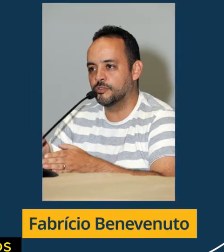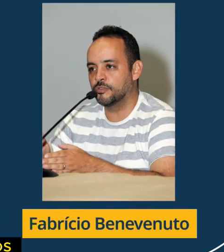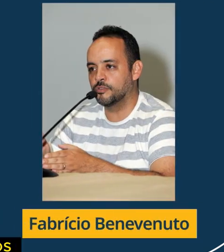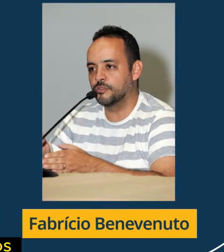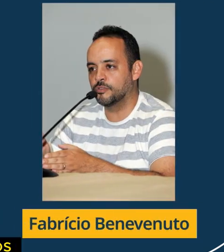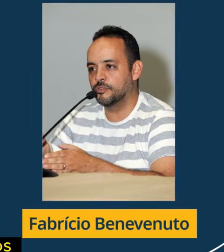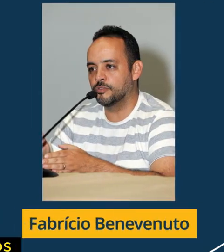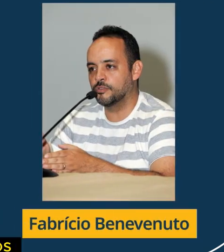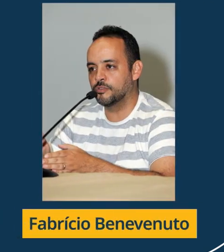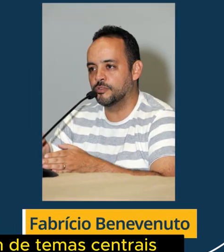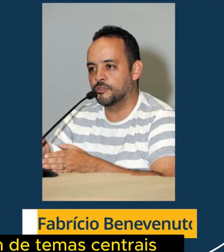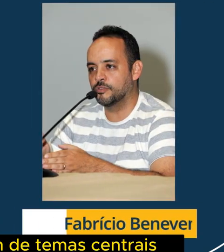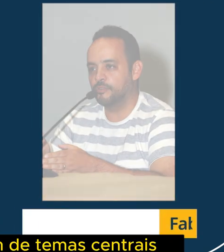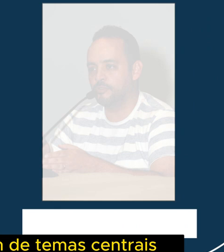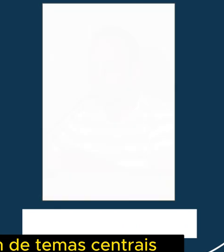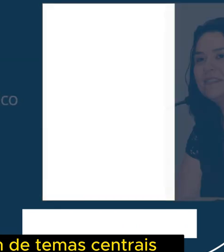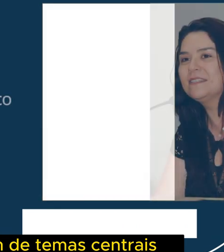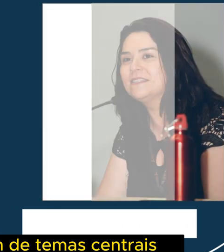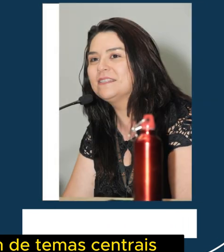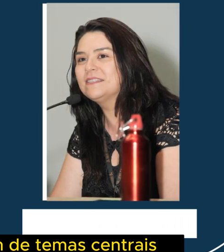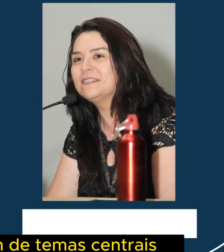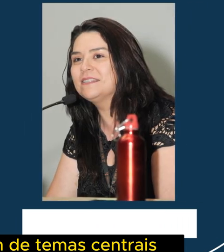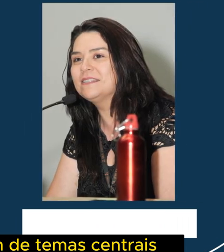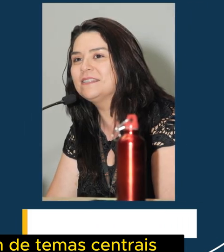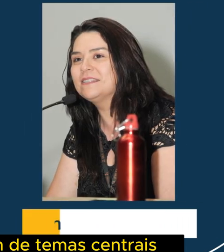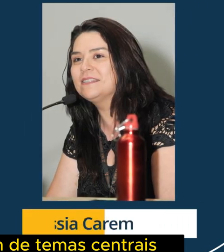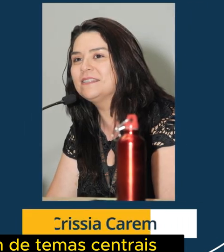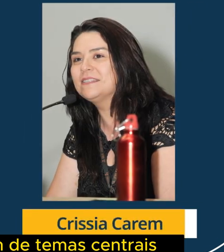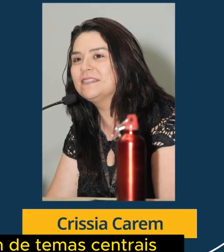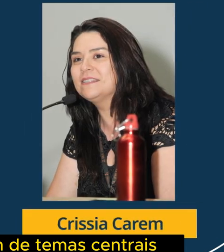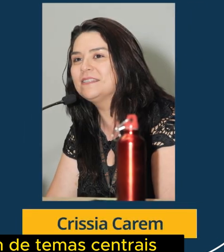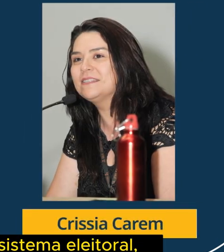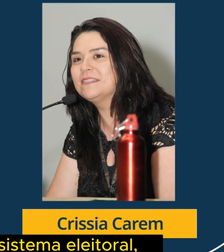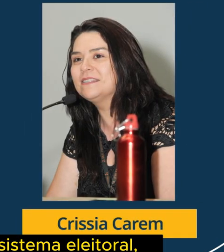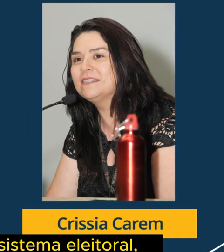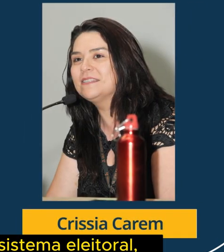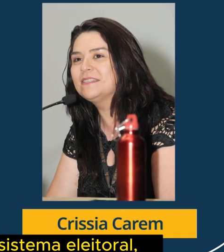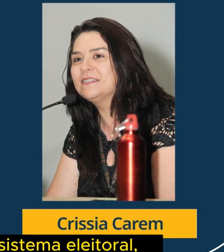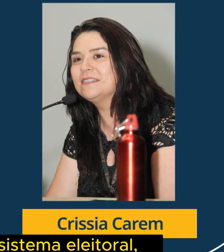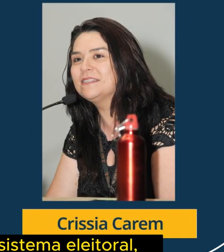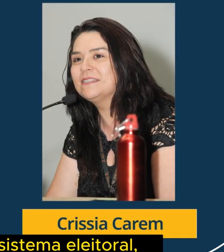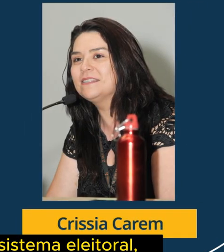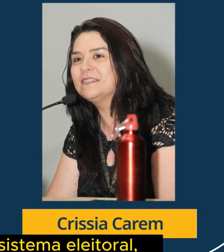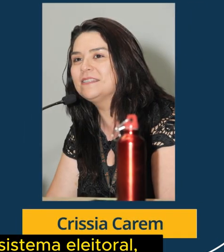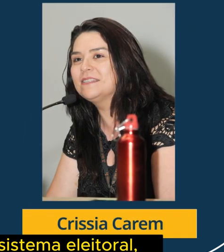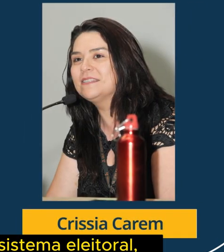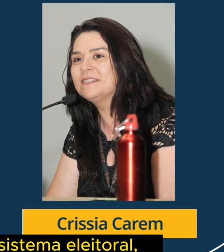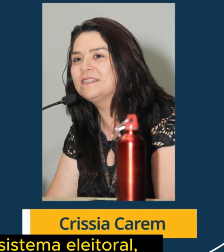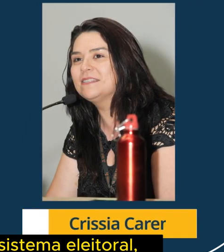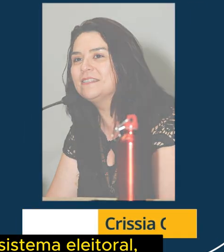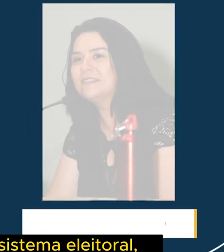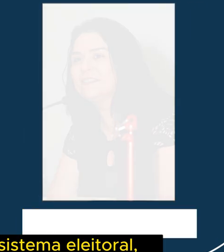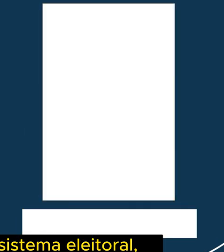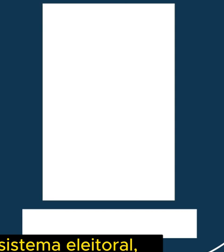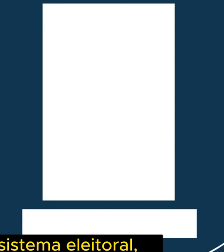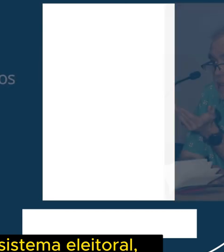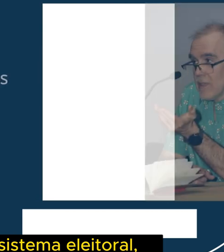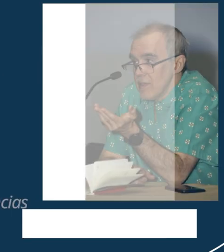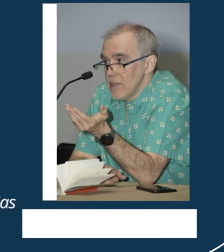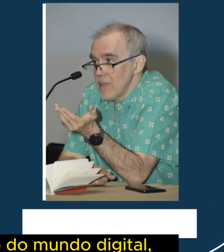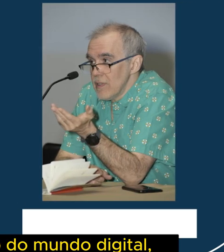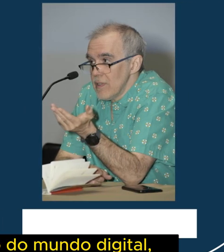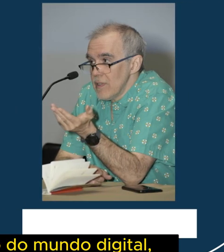colaborar uns com os outros em discussões que vão muito além de temas centrais, como a própria democracia e o sistema